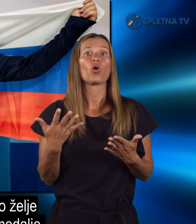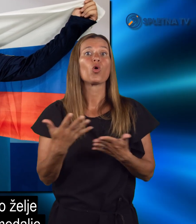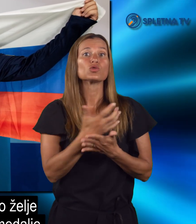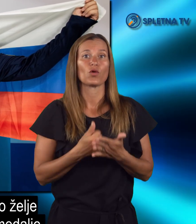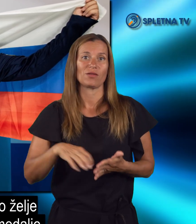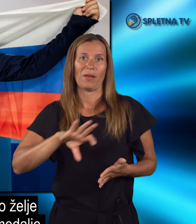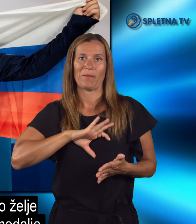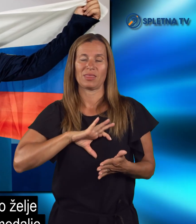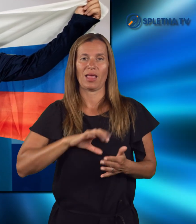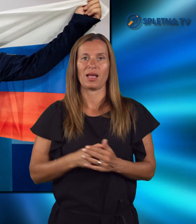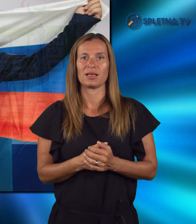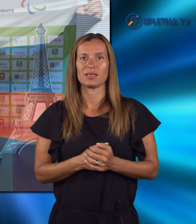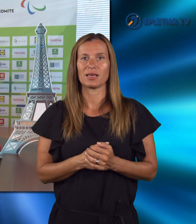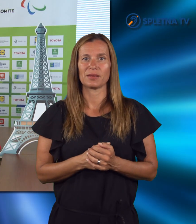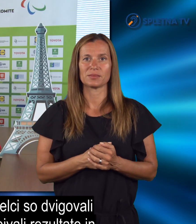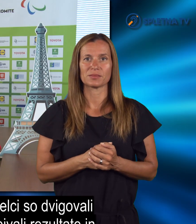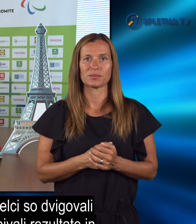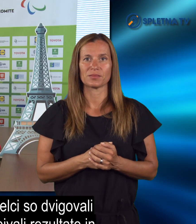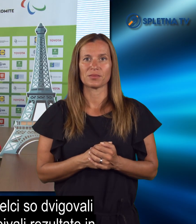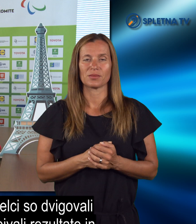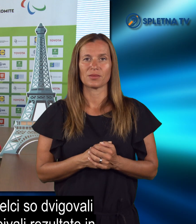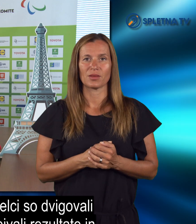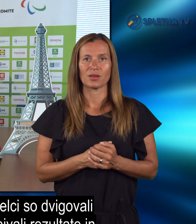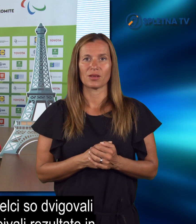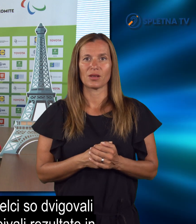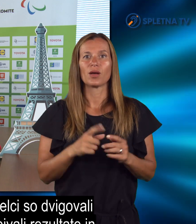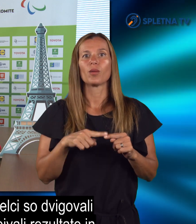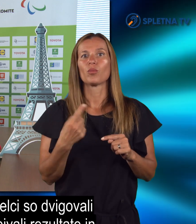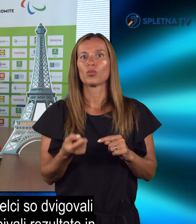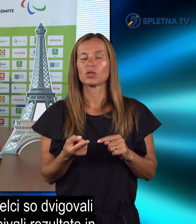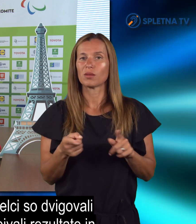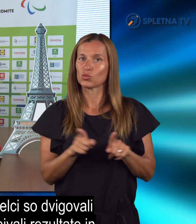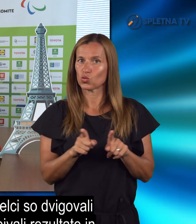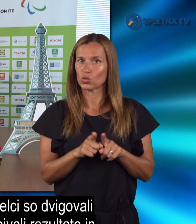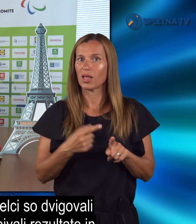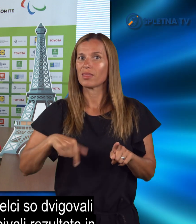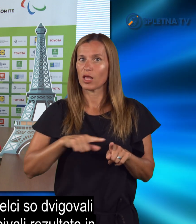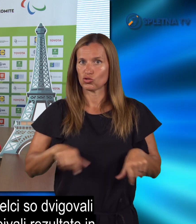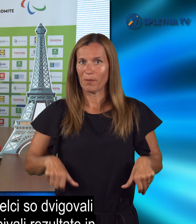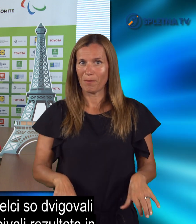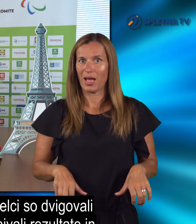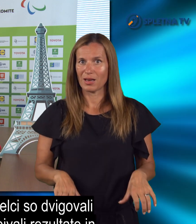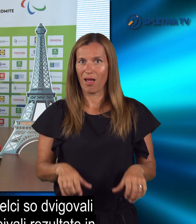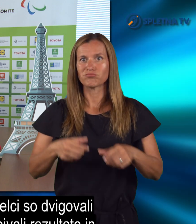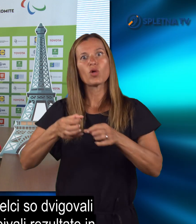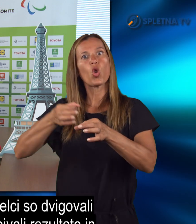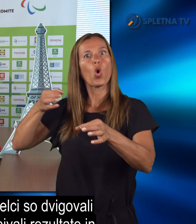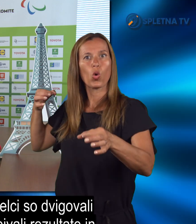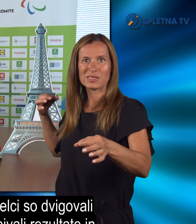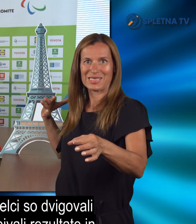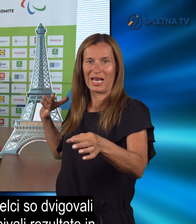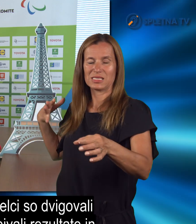usvojitvi medalje. Potem so naši paraloko streljci